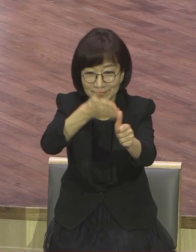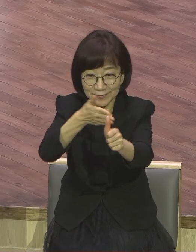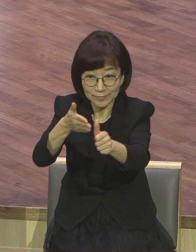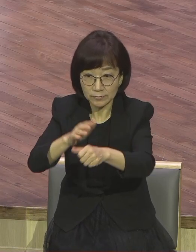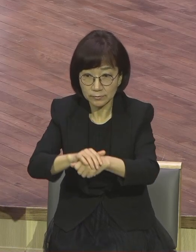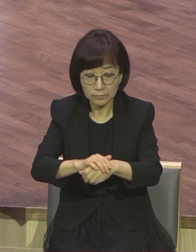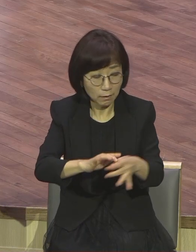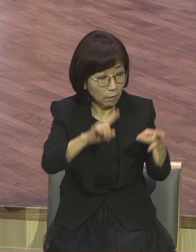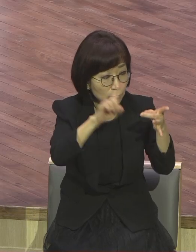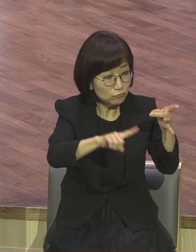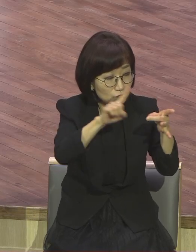들어보세요.